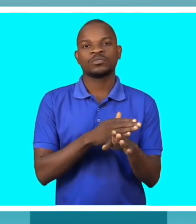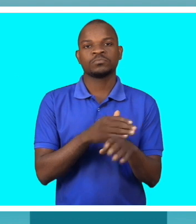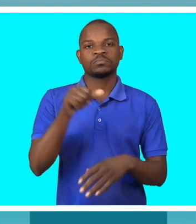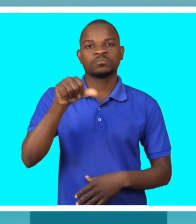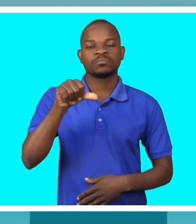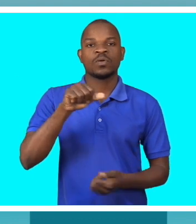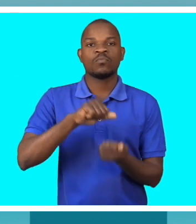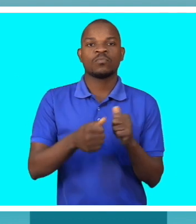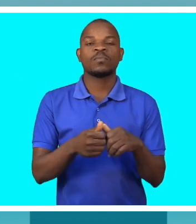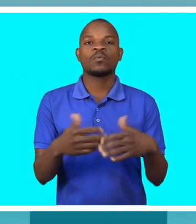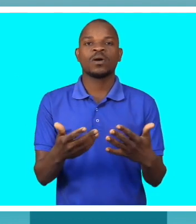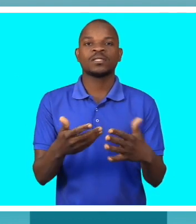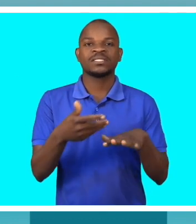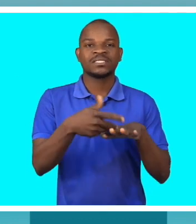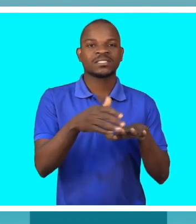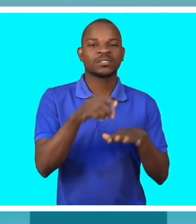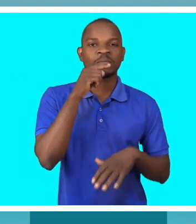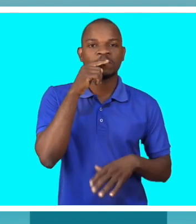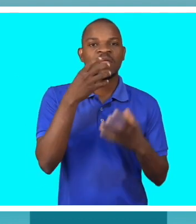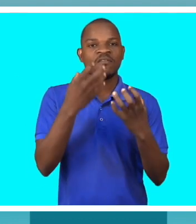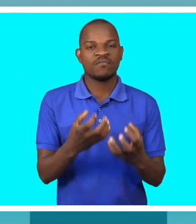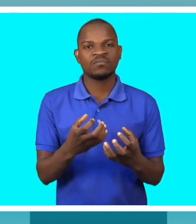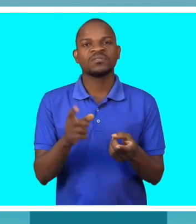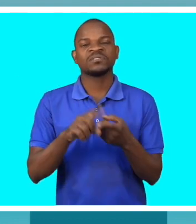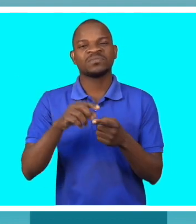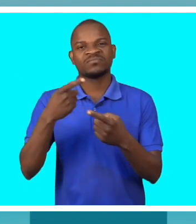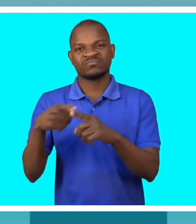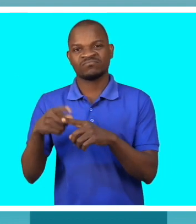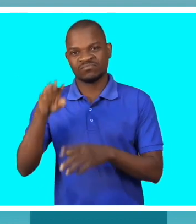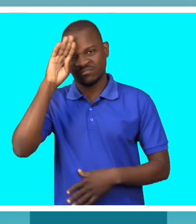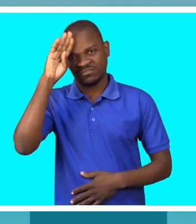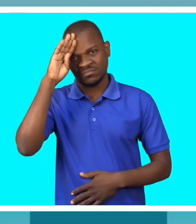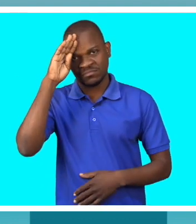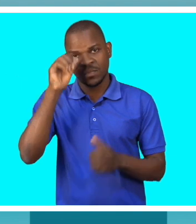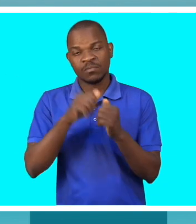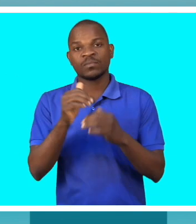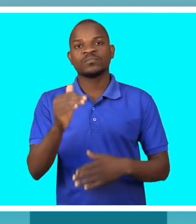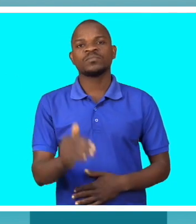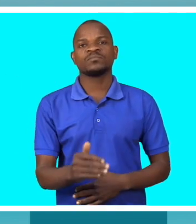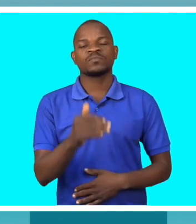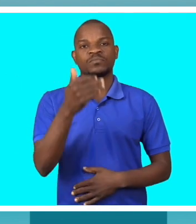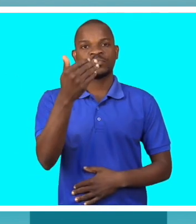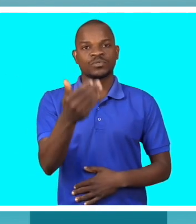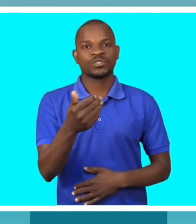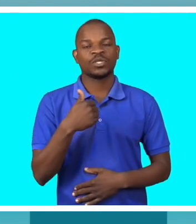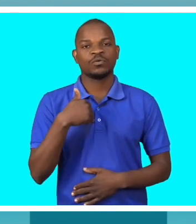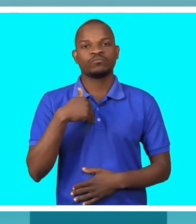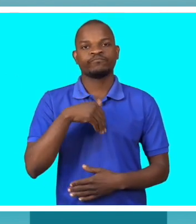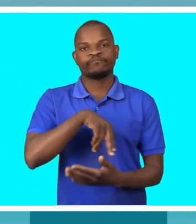e gastrite. E daí já fiquei internada, quando saí do hospital,